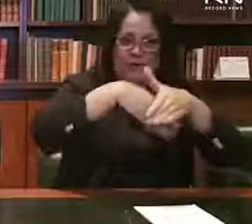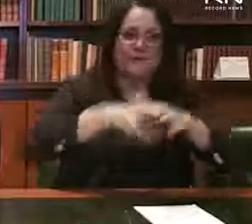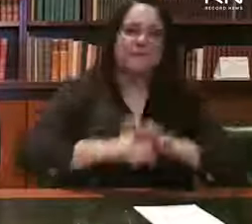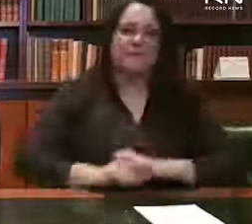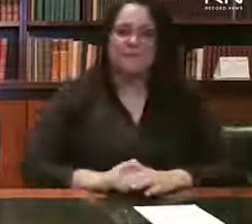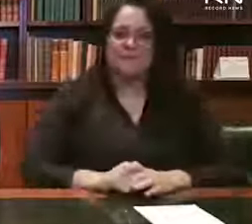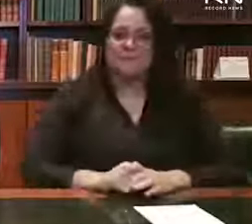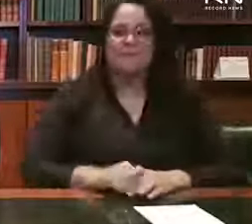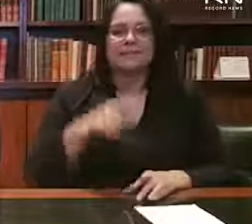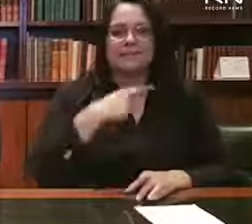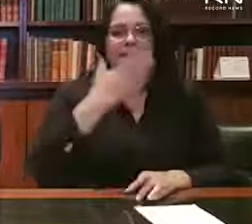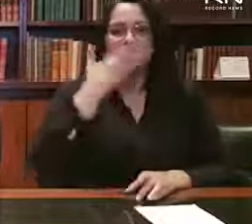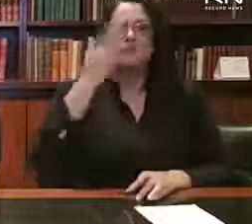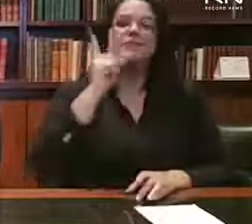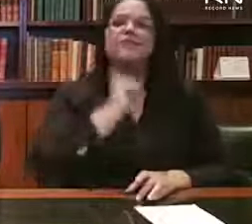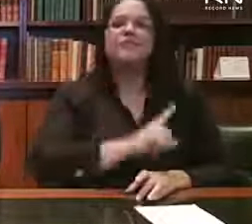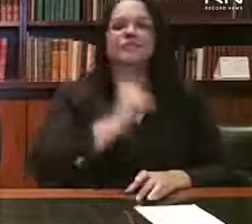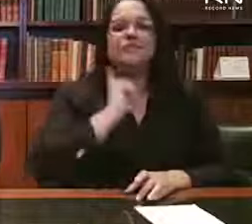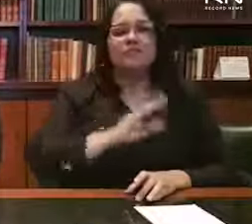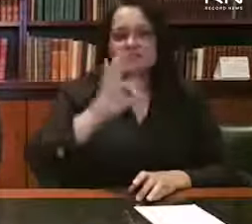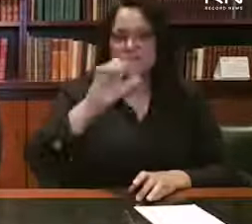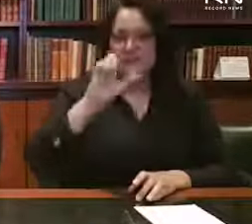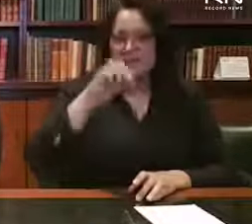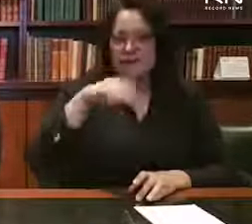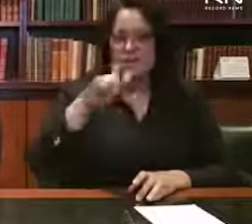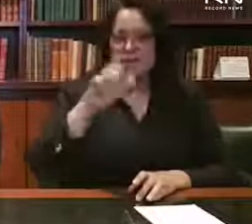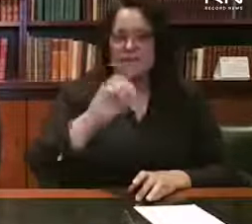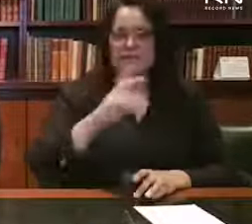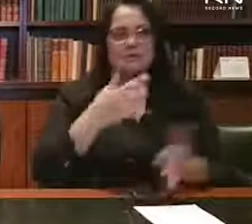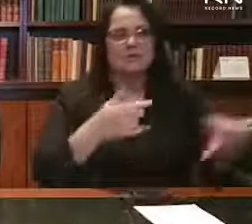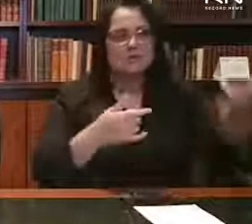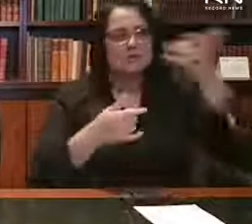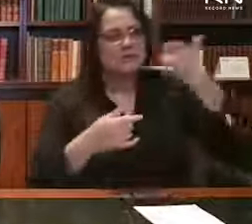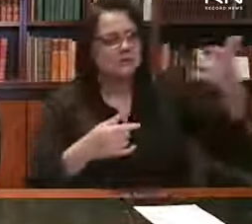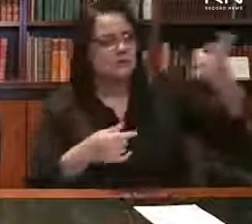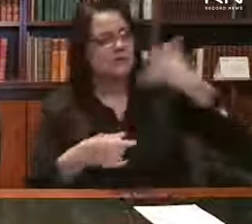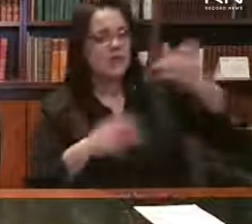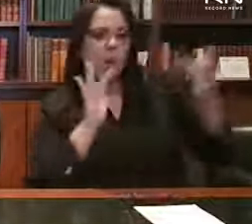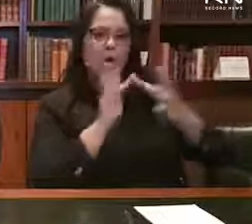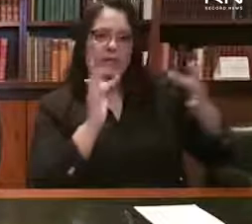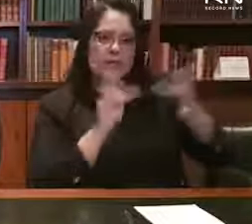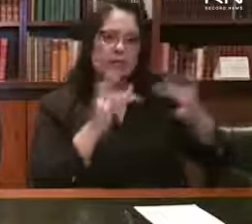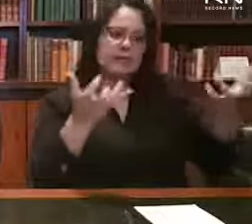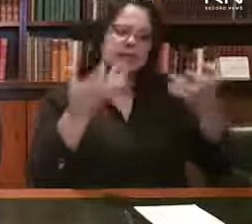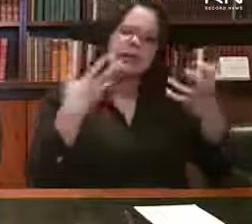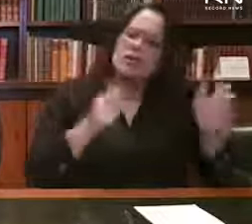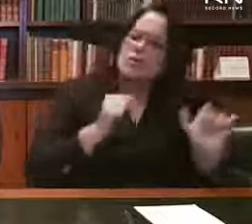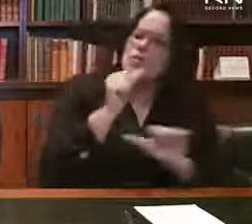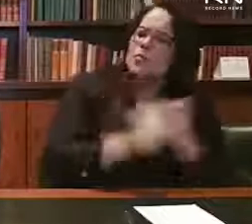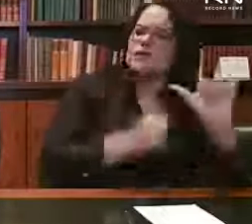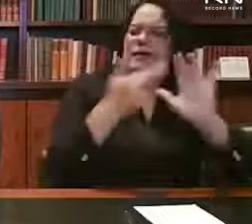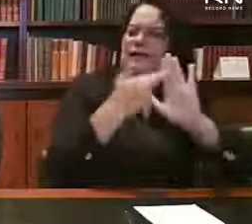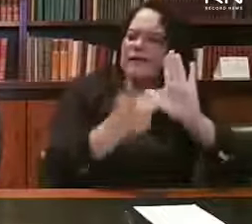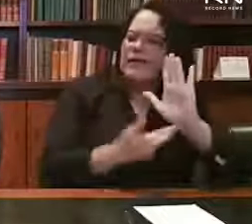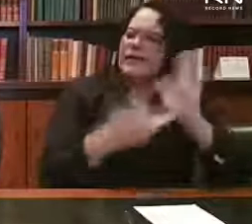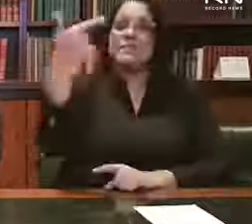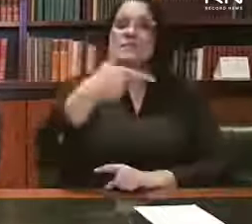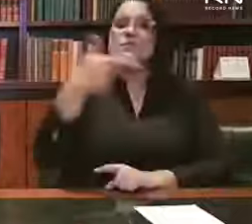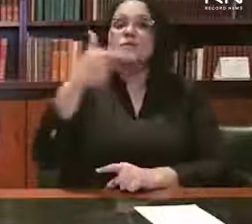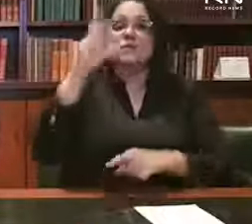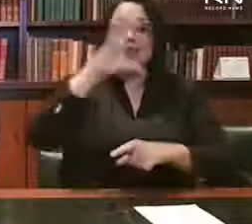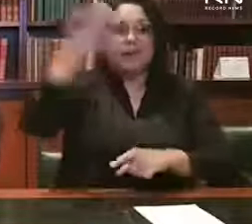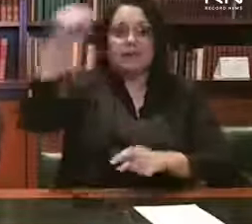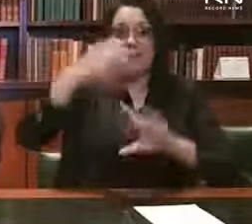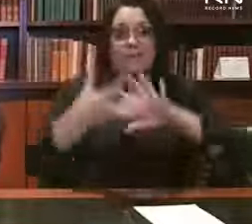Tinha o time do Flamengo, a diretoria do Flamengo sempre entrava em contato conosco, queria mudar alguma coisa para salvar o